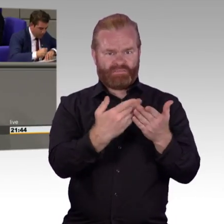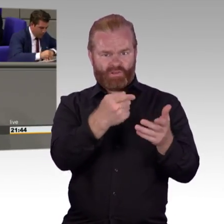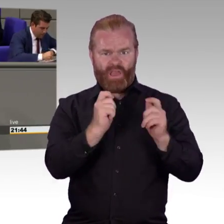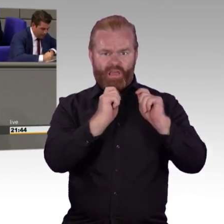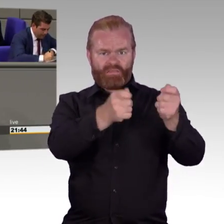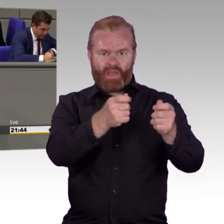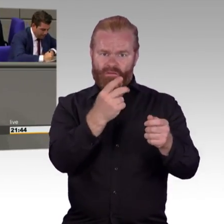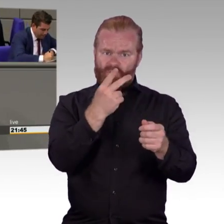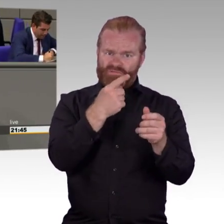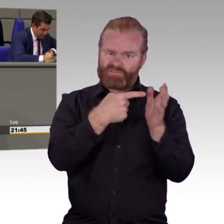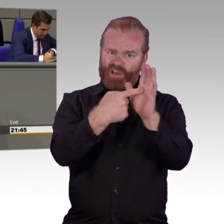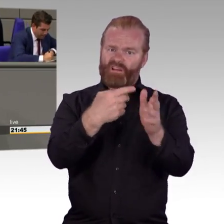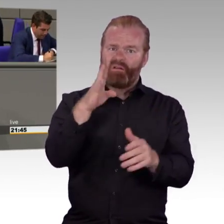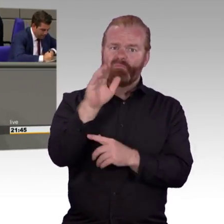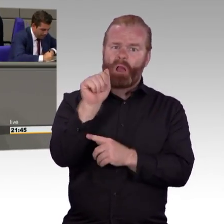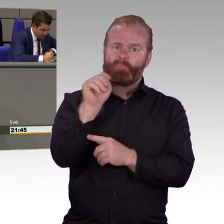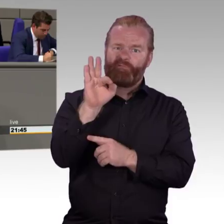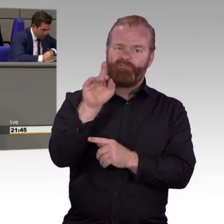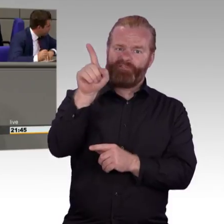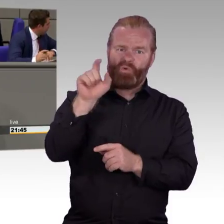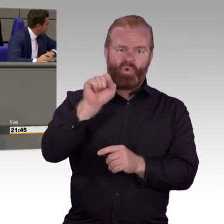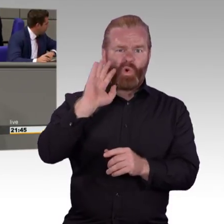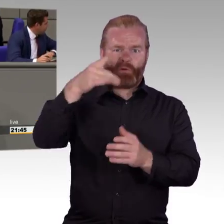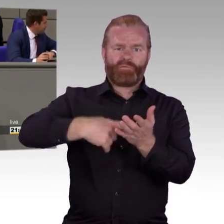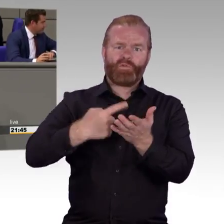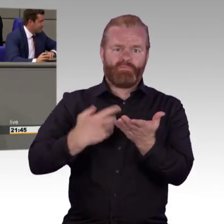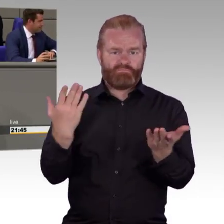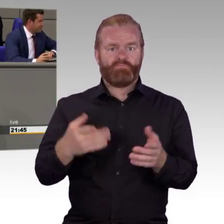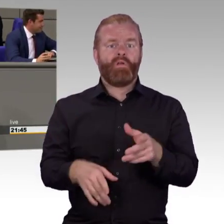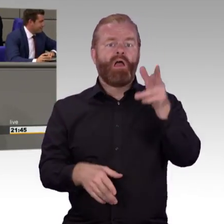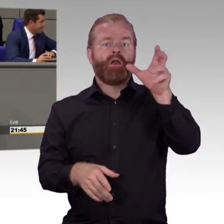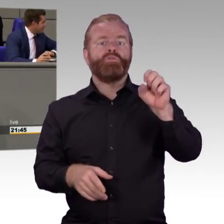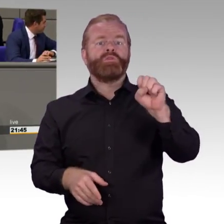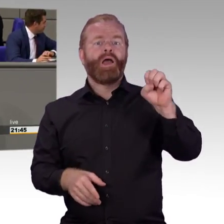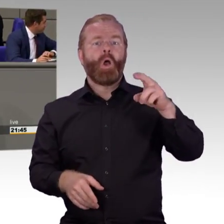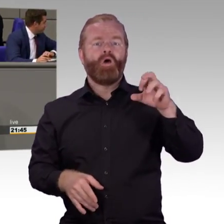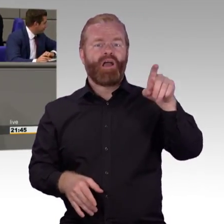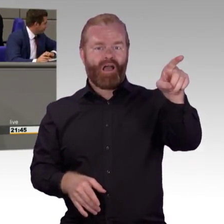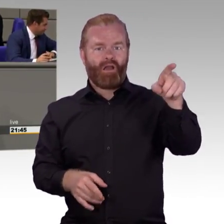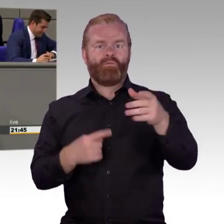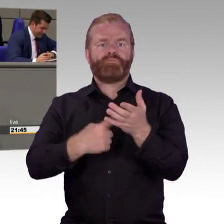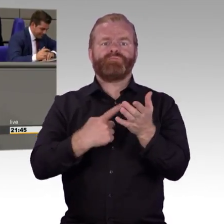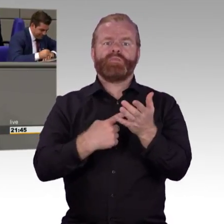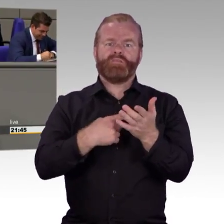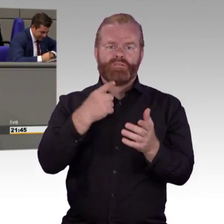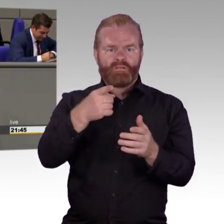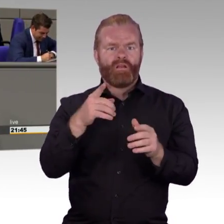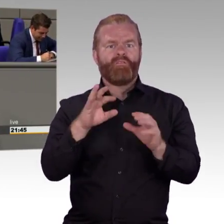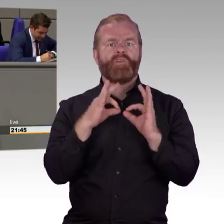Denn dafür, meine Damen und Herren, bräuchte es echte Grenzkontrollen, wie wir von der AfD sie gefordert haben. Vor drei Monaten